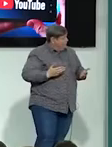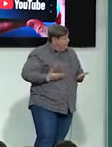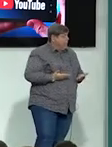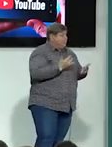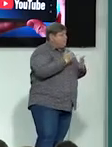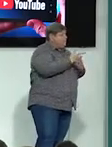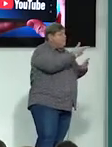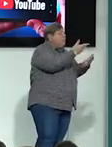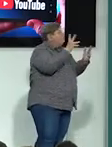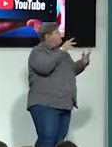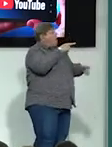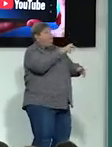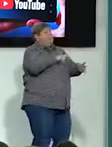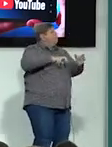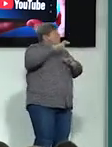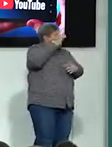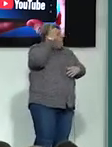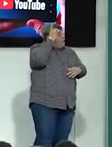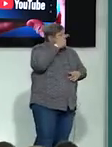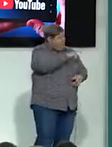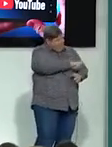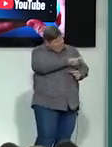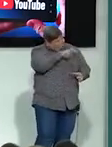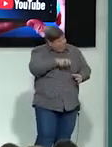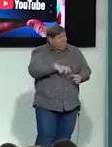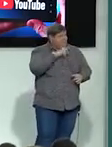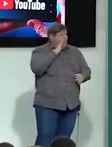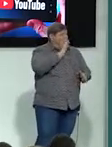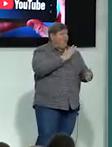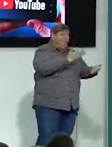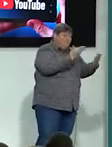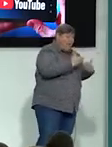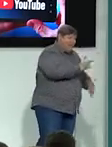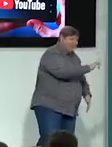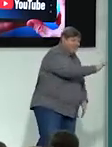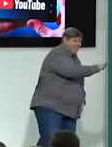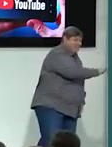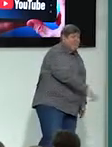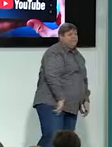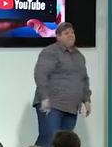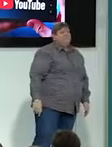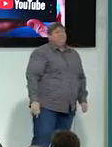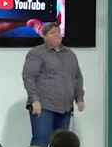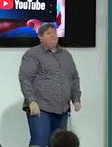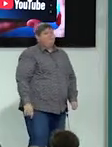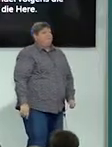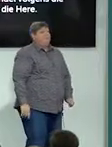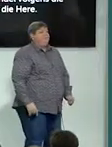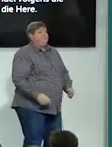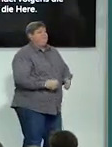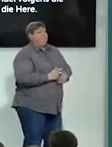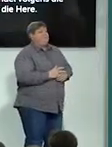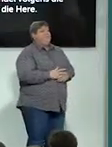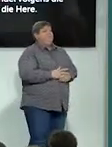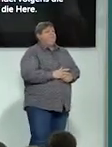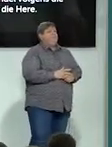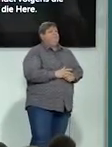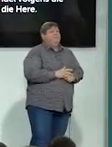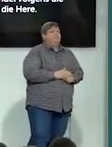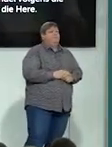jou area is, kom keier vir ons, kom sê vir ons hier, hallo, geef hulle ook een lekker aan, ek klap toe, baie welkom, baie welkom, ok, as jy oop,